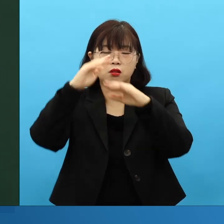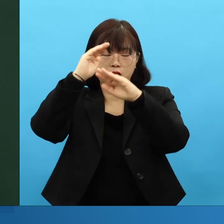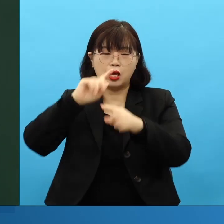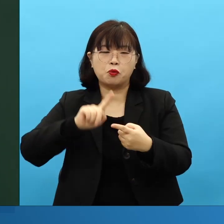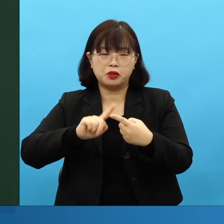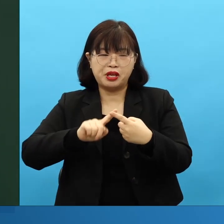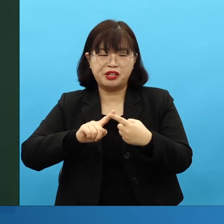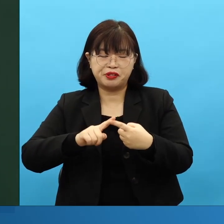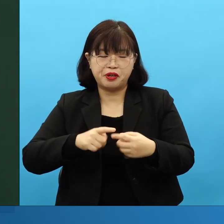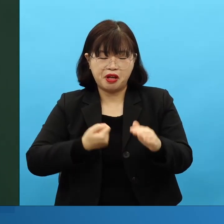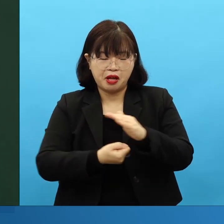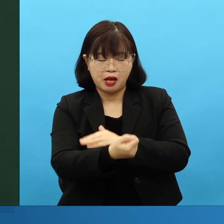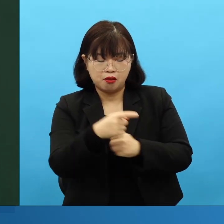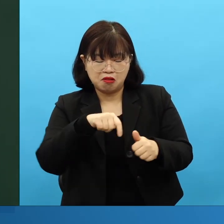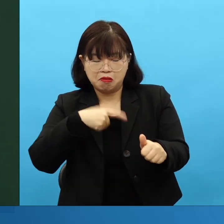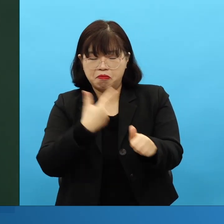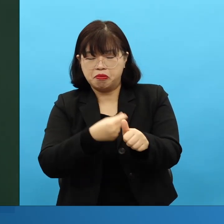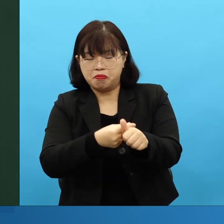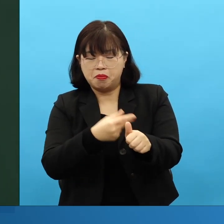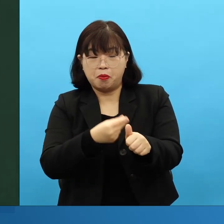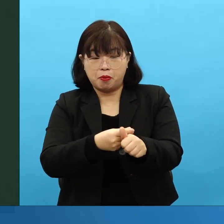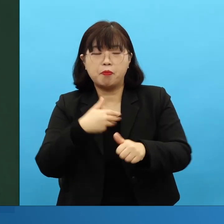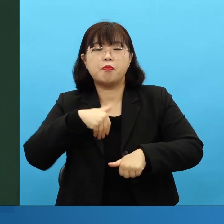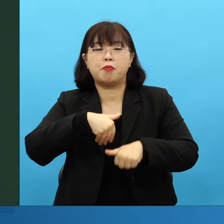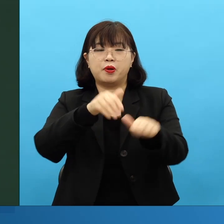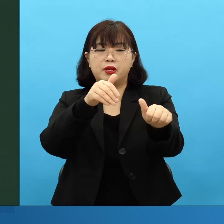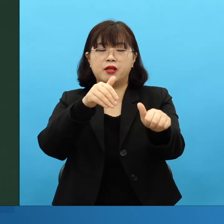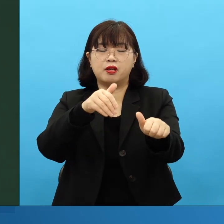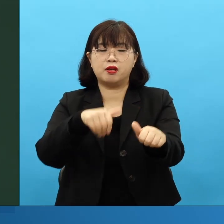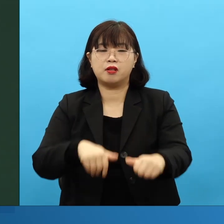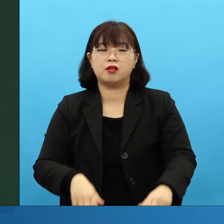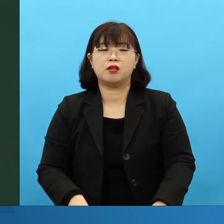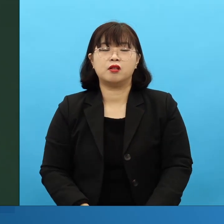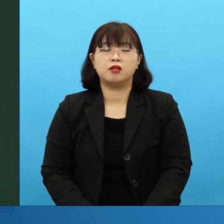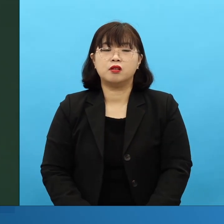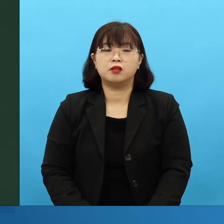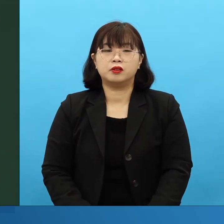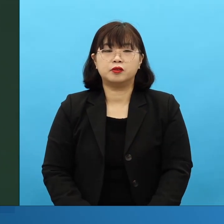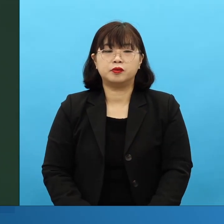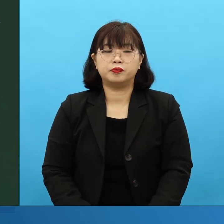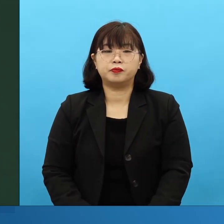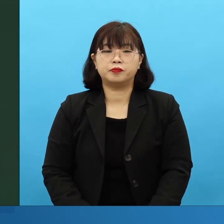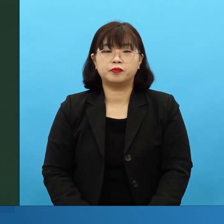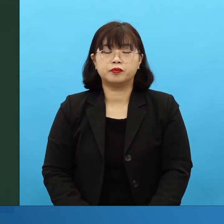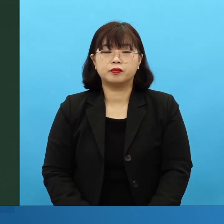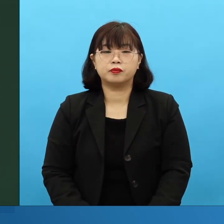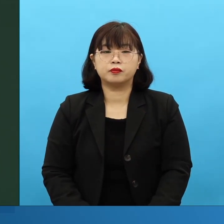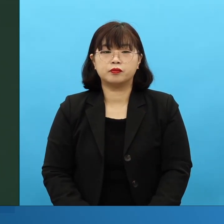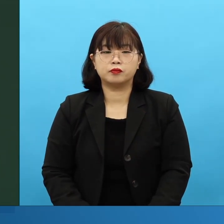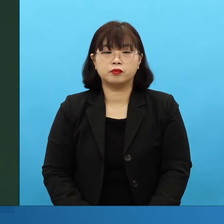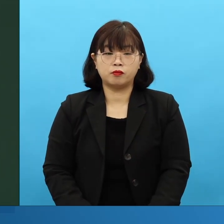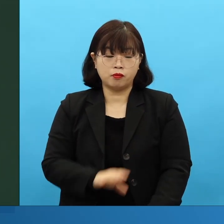모세가 하나님이, 이스라엘 민족 데리고, 피지사태로 나가라, 이렇게 말씀했을 때, 모세가 금방 알아들었습니다.